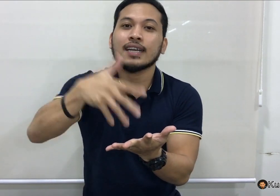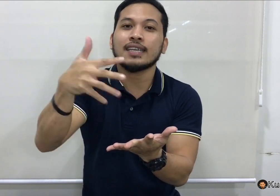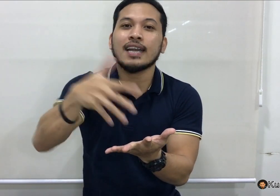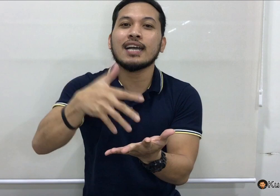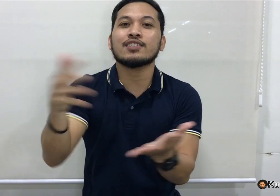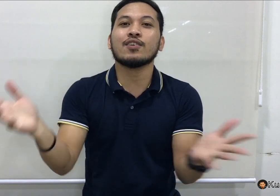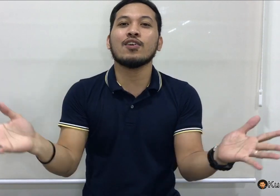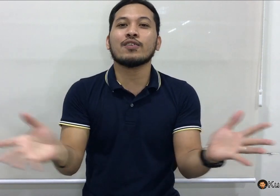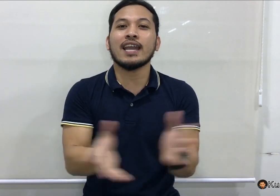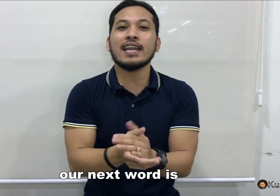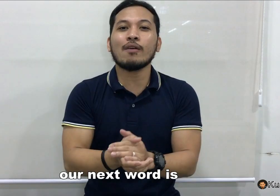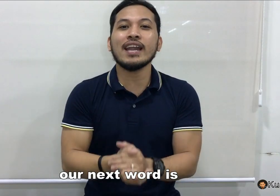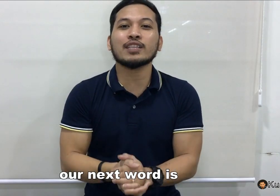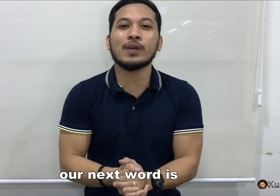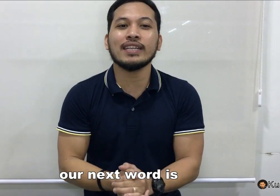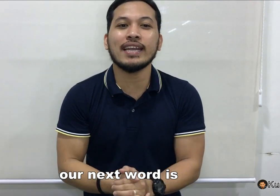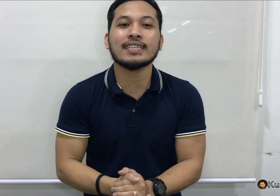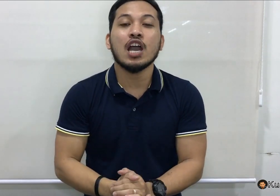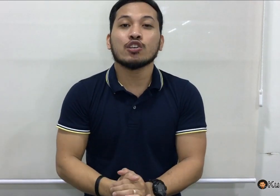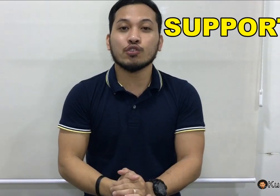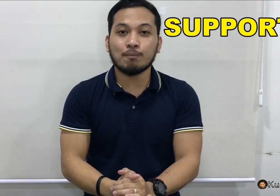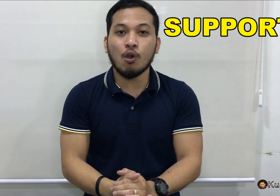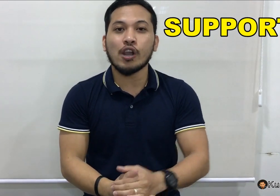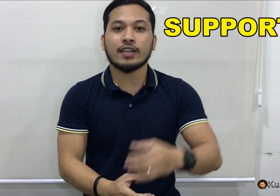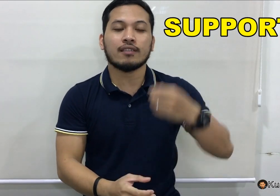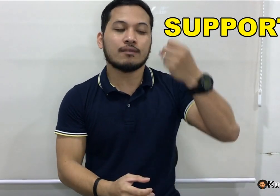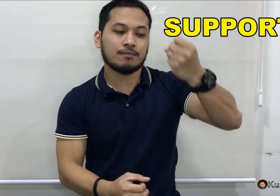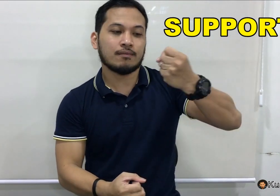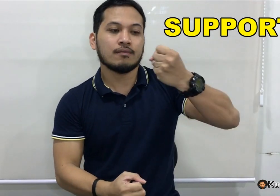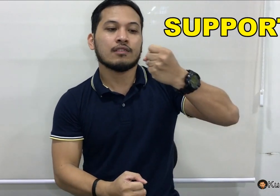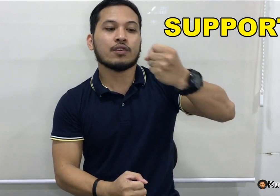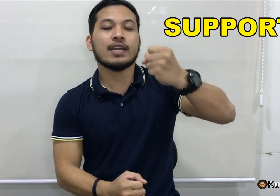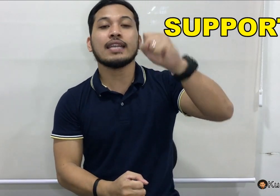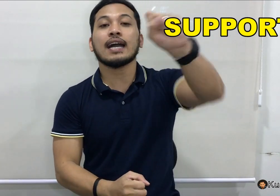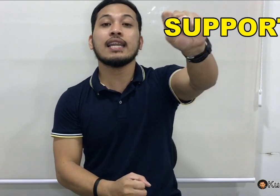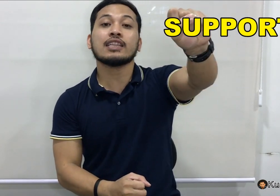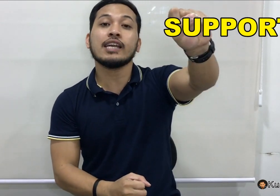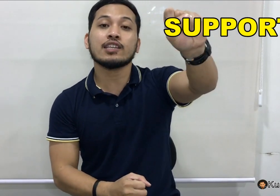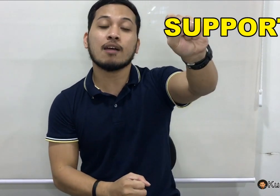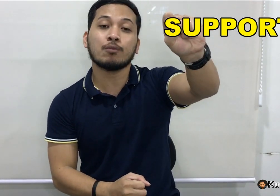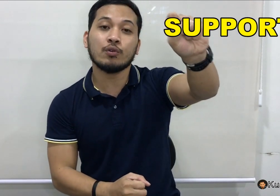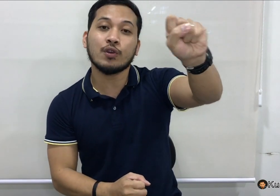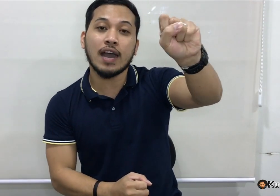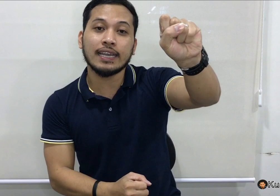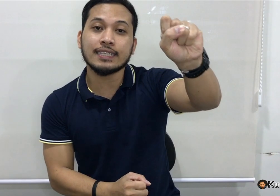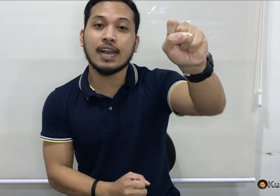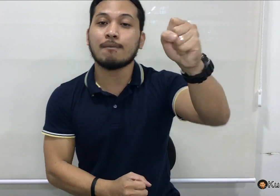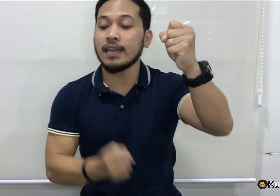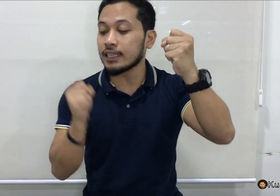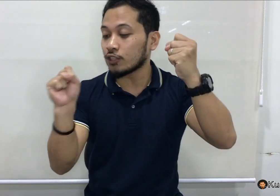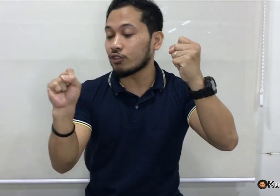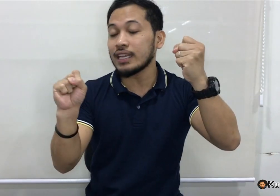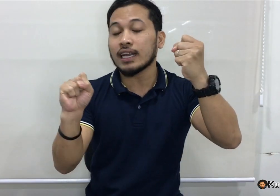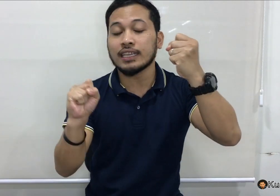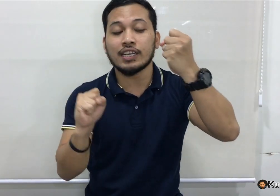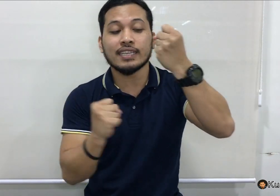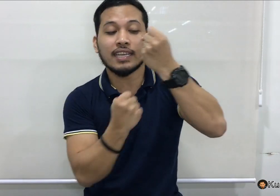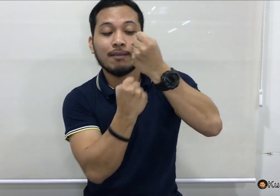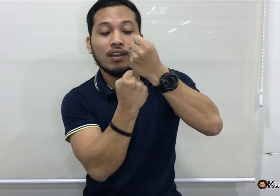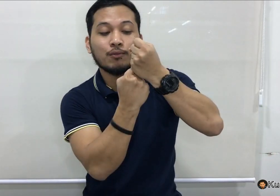Ayan. So okay, our next word is, support. So ayan, nakaletter S po yung aking isang kamay, tapos ito din, nakaletter S. Lagay mo lang